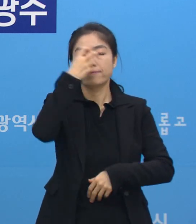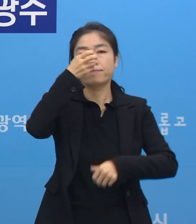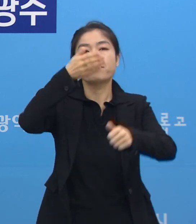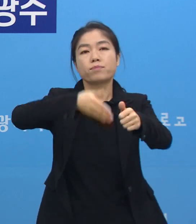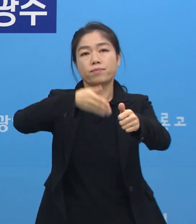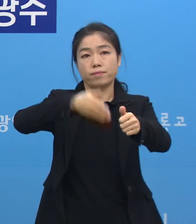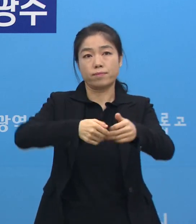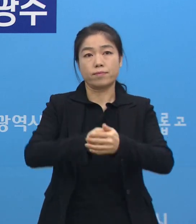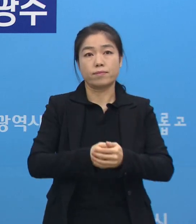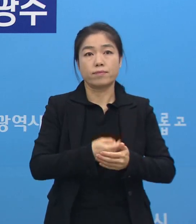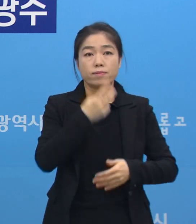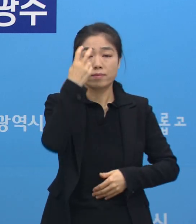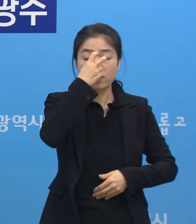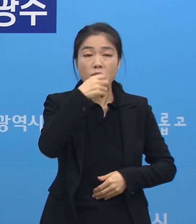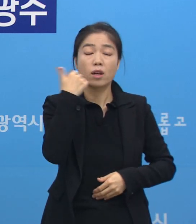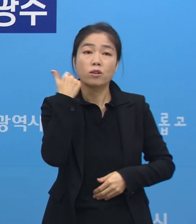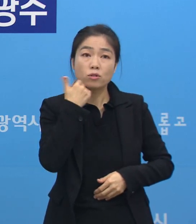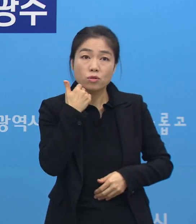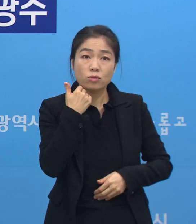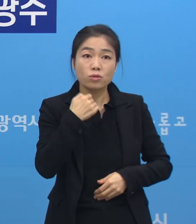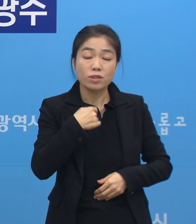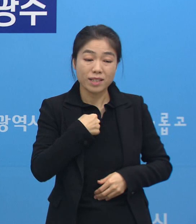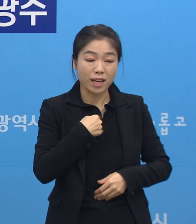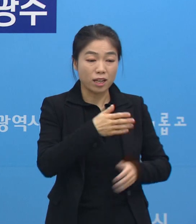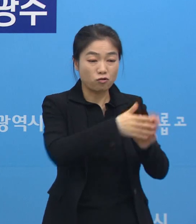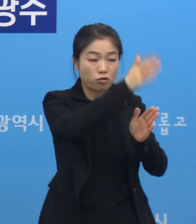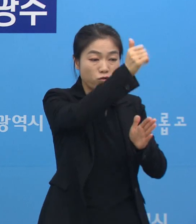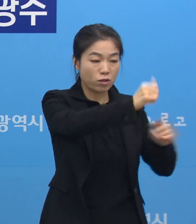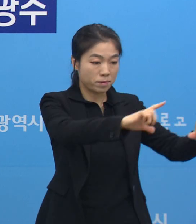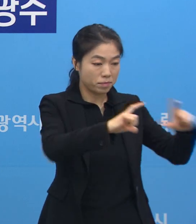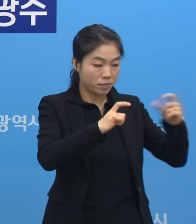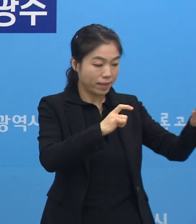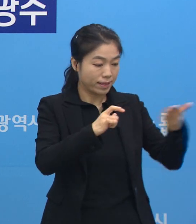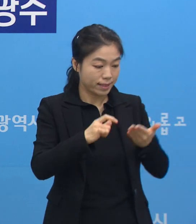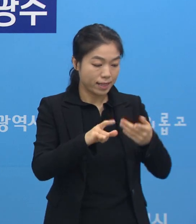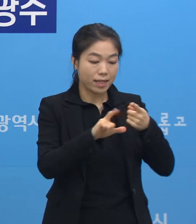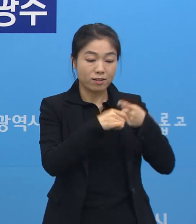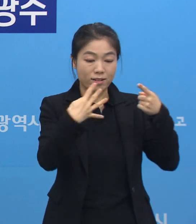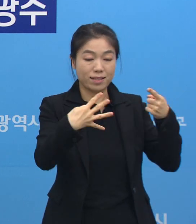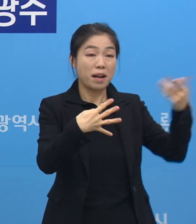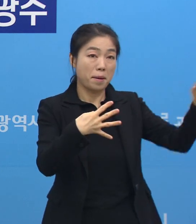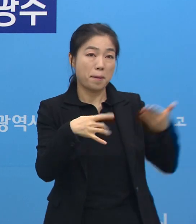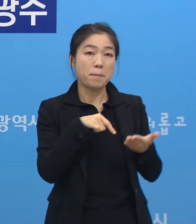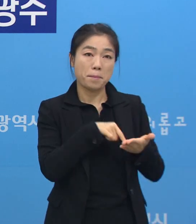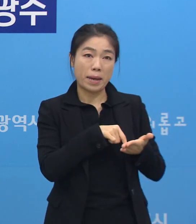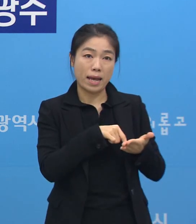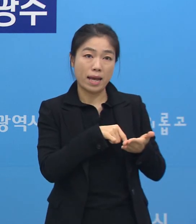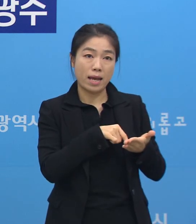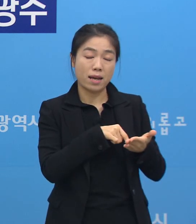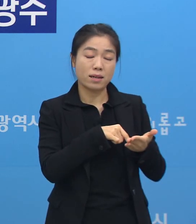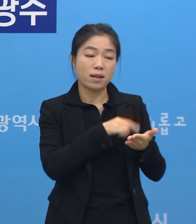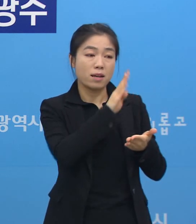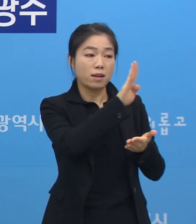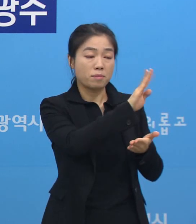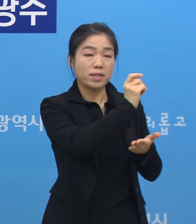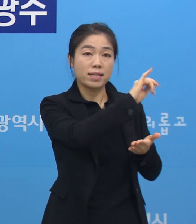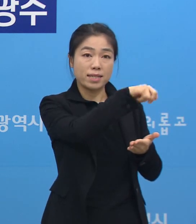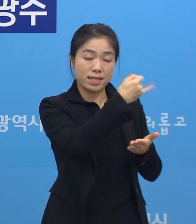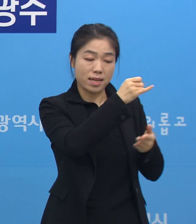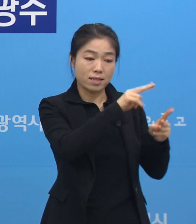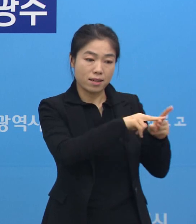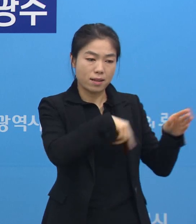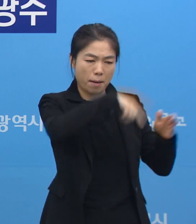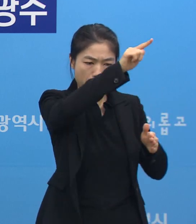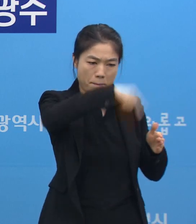바랍니다. 그 검사 대상은 저희가 중대본에서 통보받은 1월 4일에 통보받았는데요. 상주시 열방센터 참석한